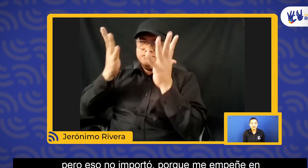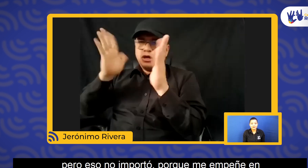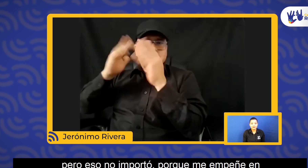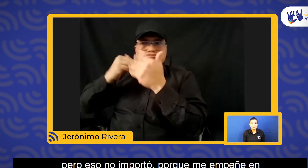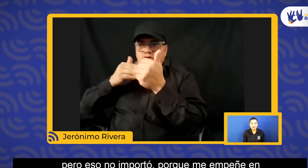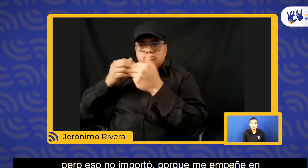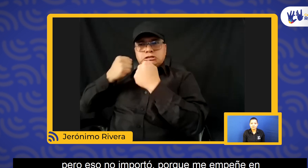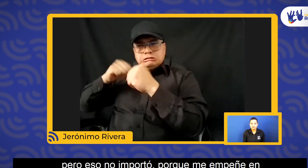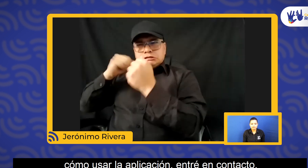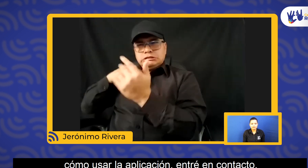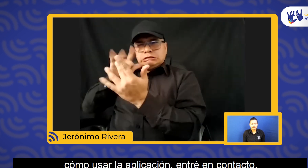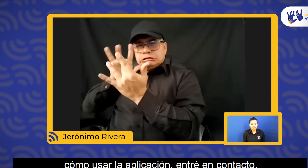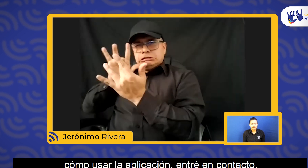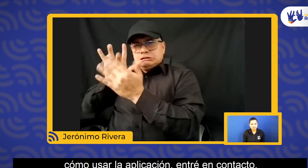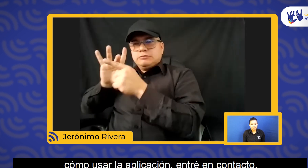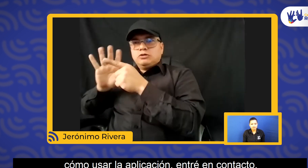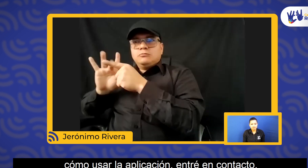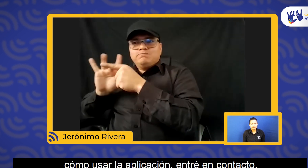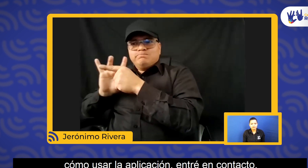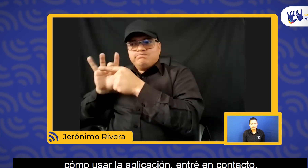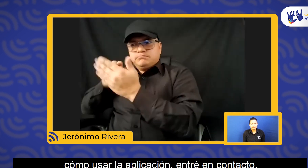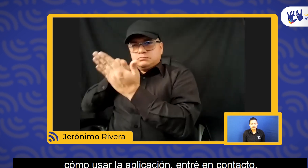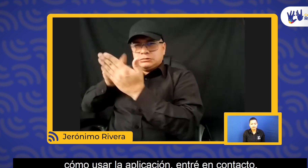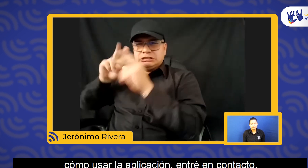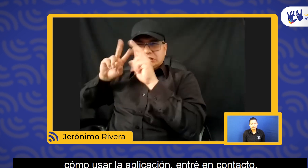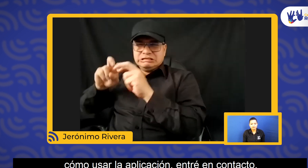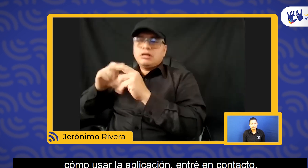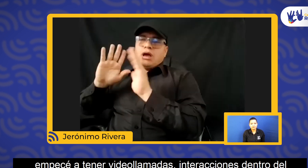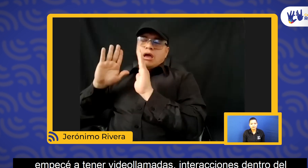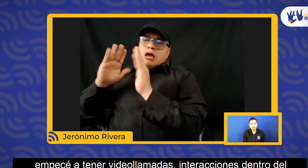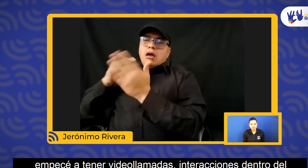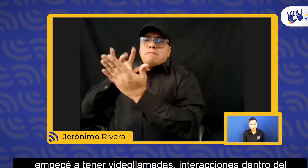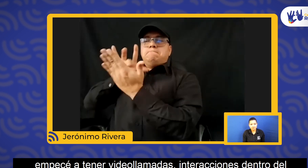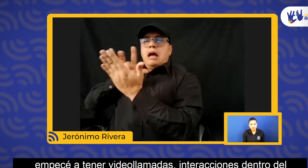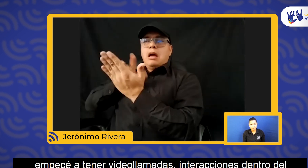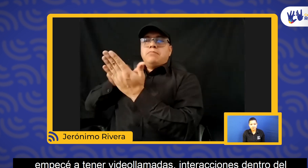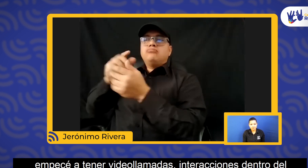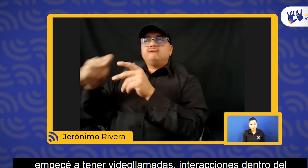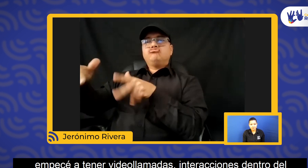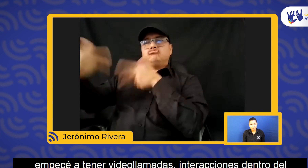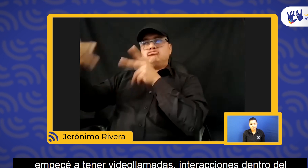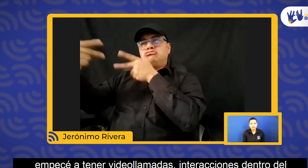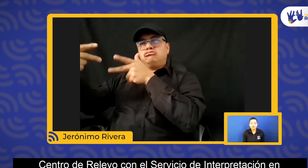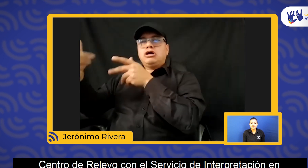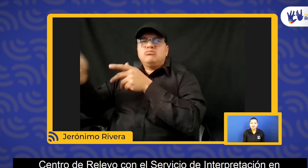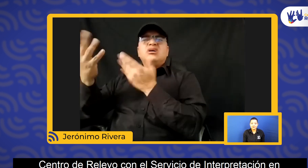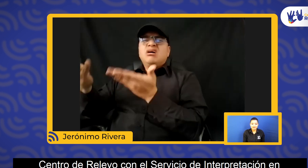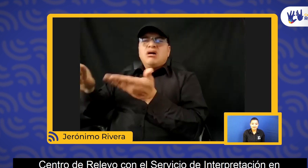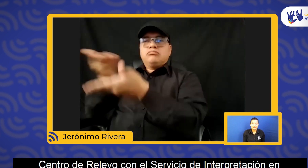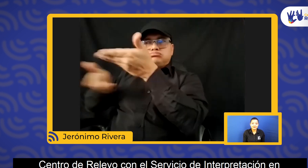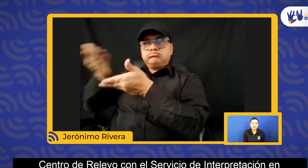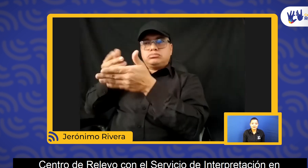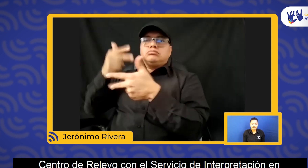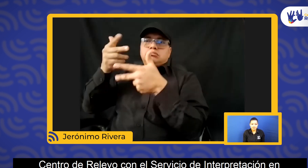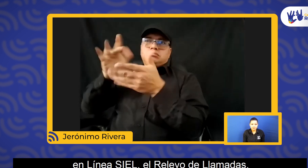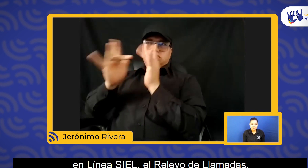importó porque me empeñé en aprender cómo usar la aplicación. Entré en contacto, empecé a tener videollamadas, interacciones dentro del centro de relevo con